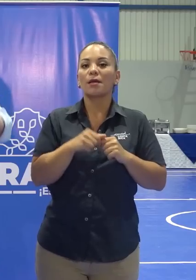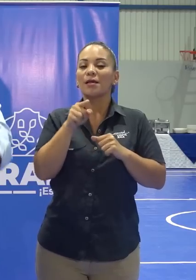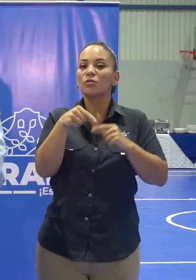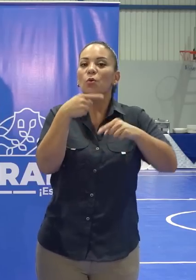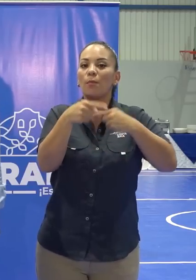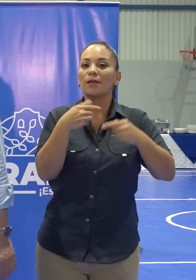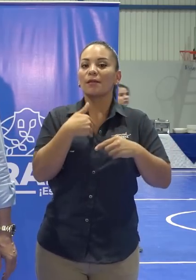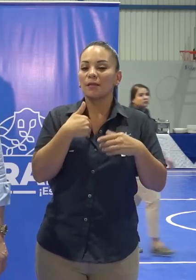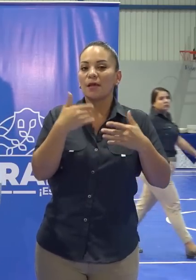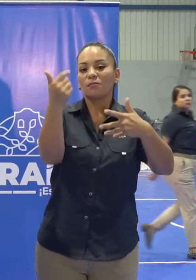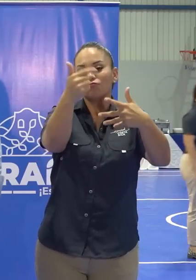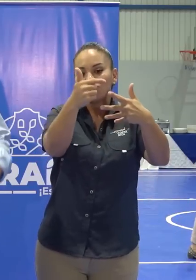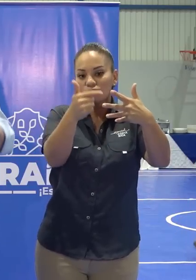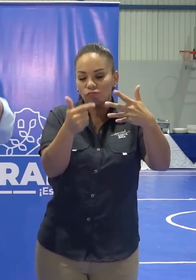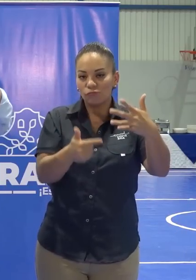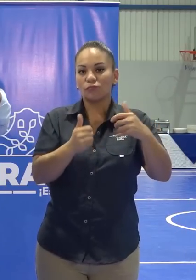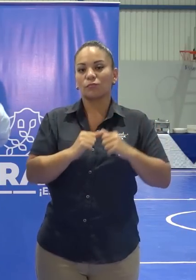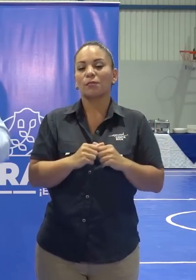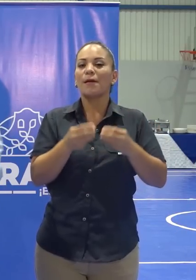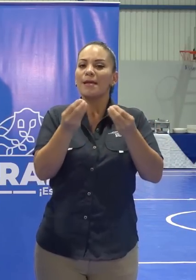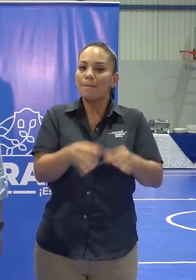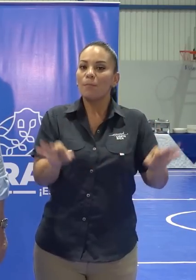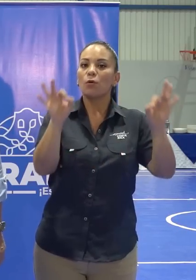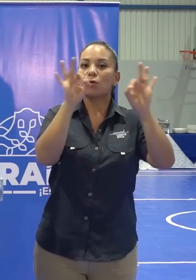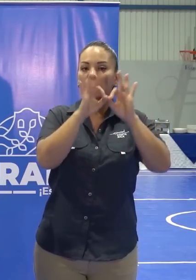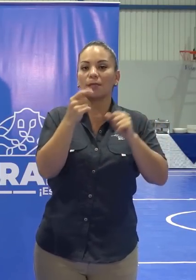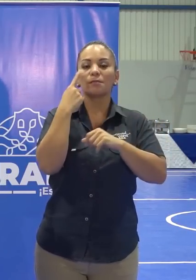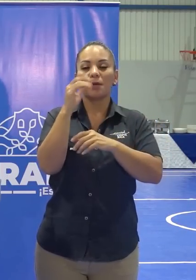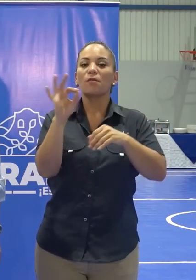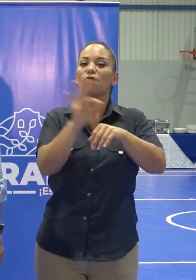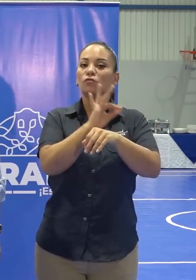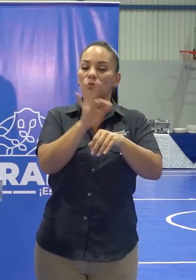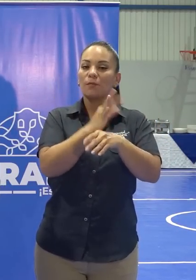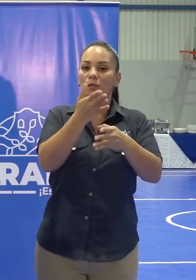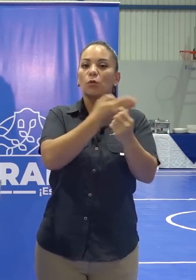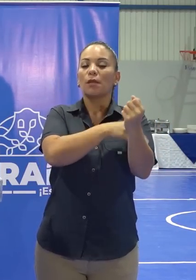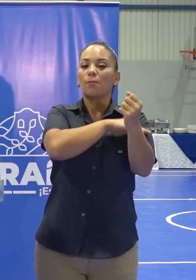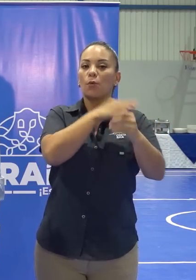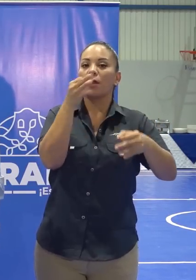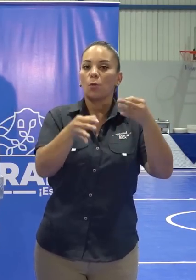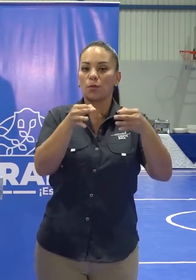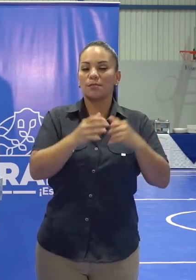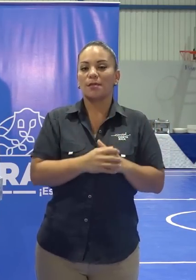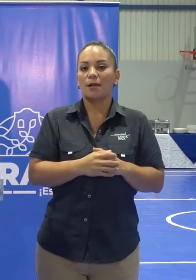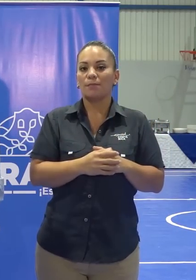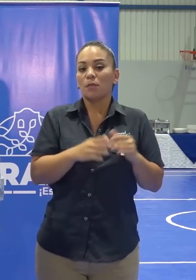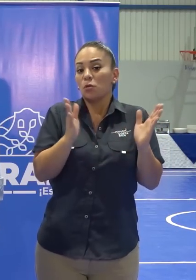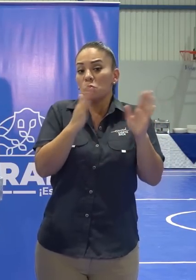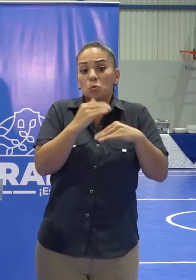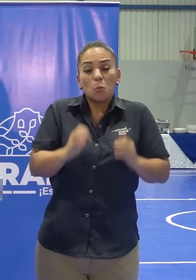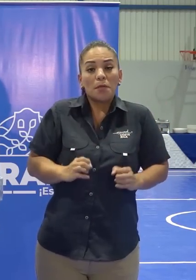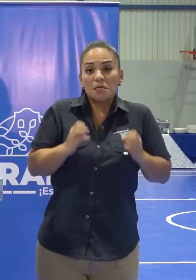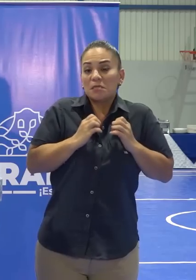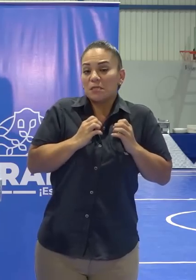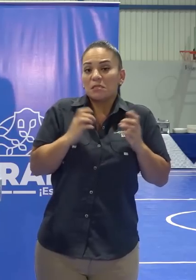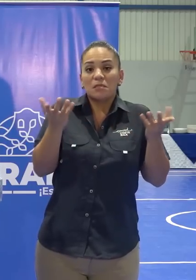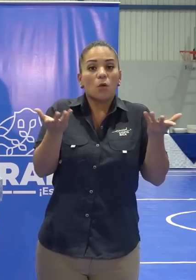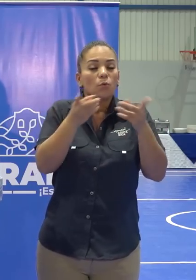una serie de implicaciones muy importantes para el funcionamiento del Poder Judicial. No existe una